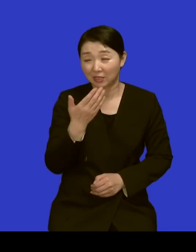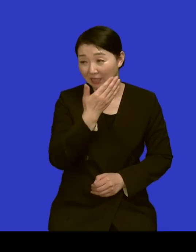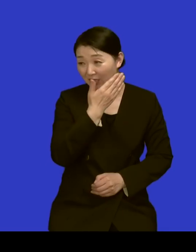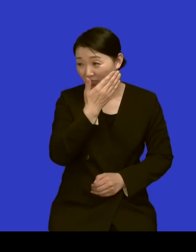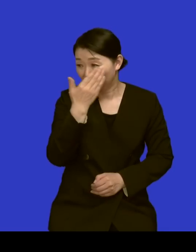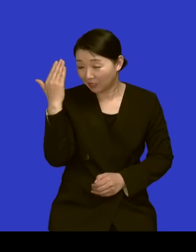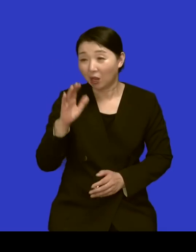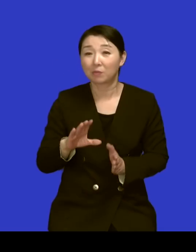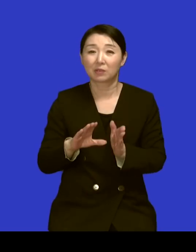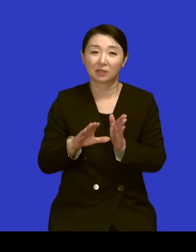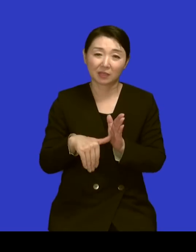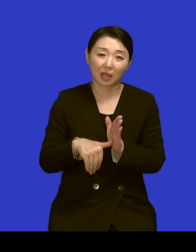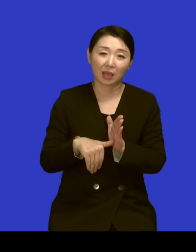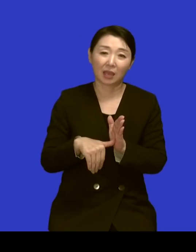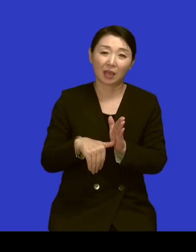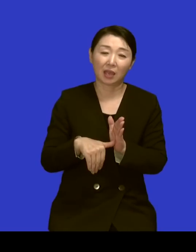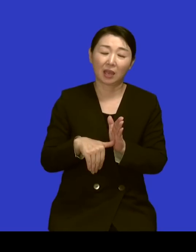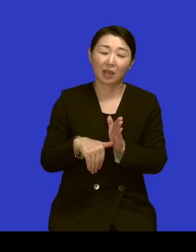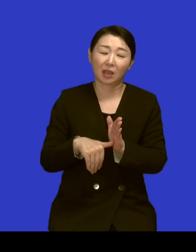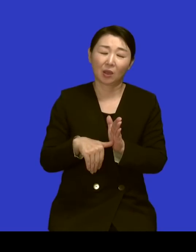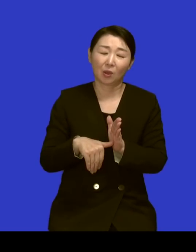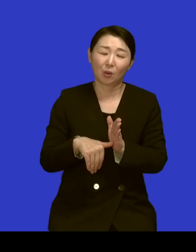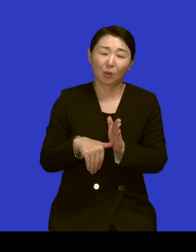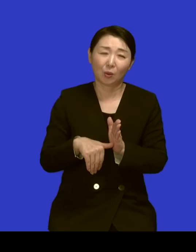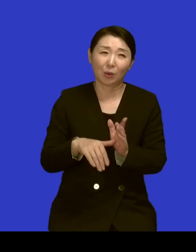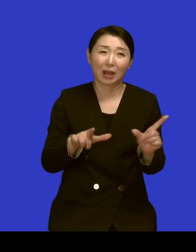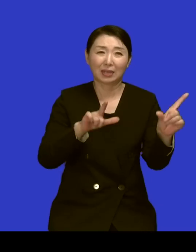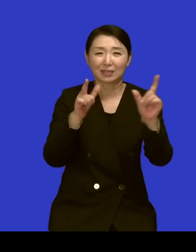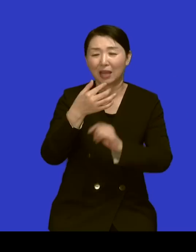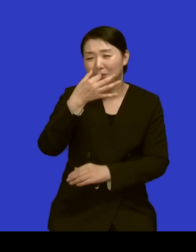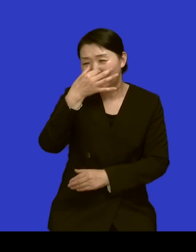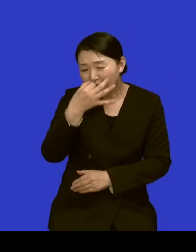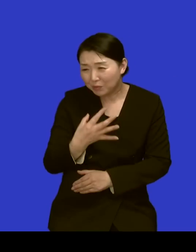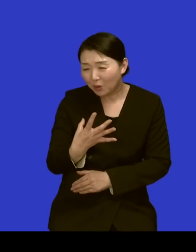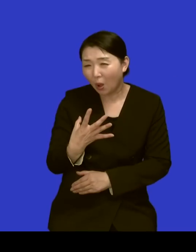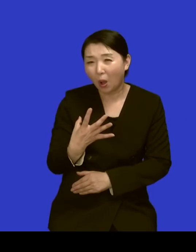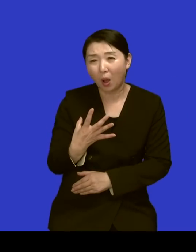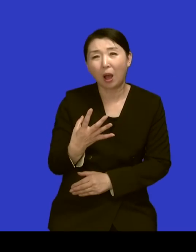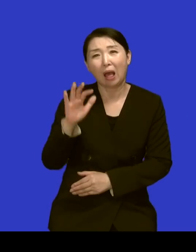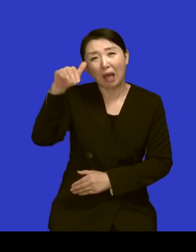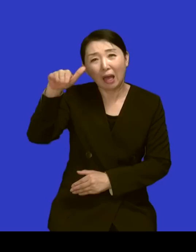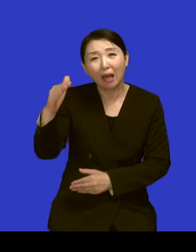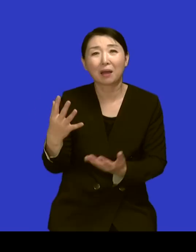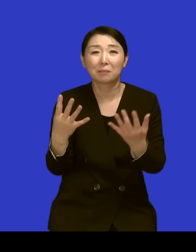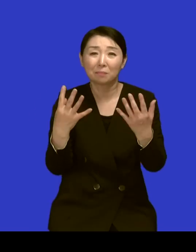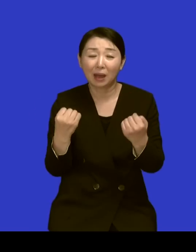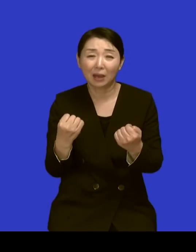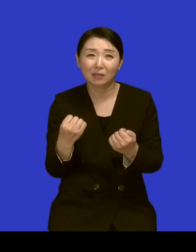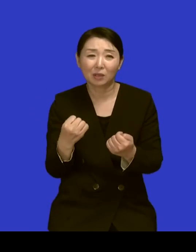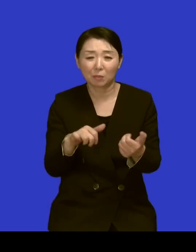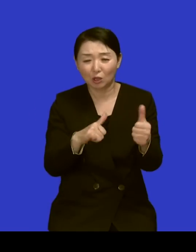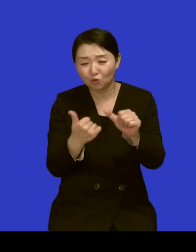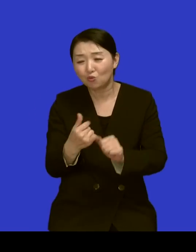과도기들이 많고 정말 죽고 싶을 때는 막 있잖아요 그렇죠 그렇죠 그러면 너 왜 사니?